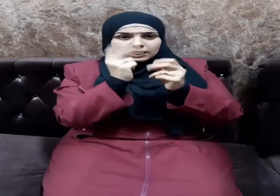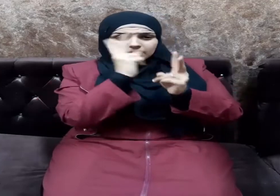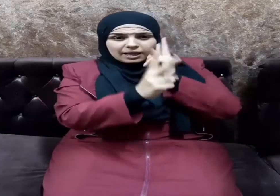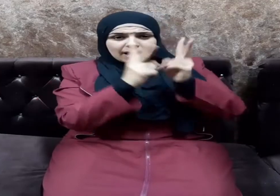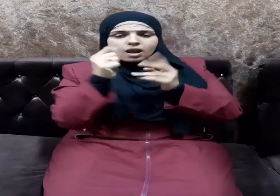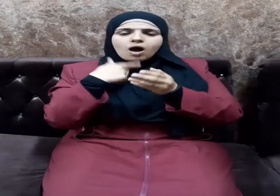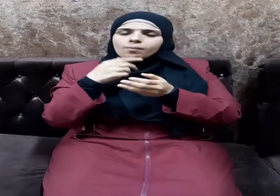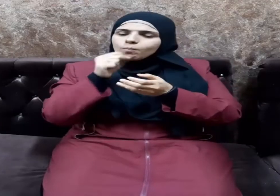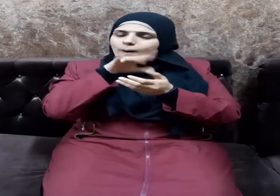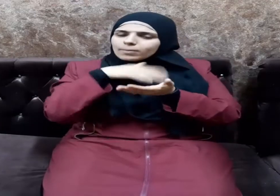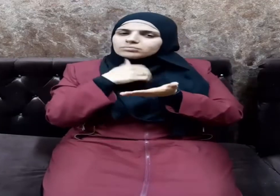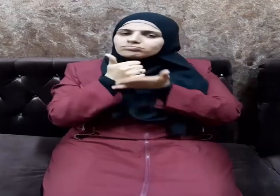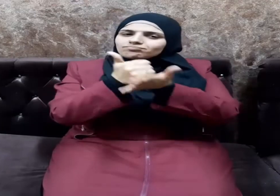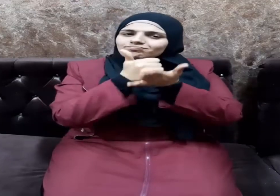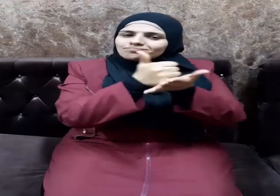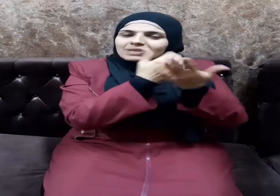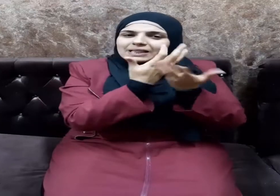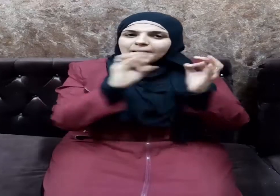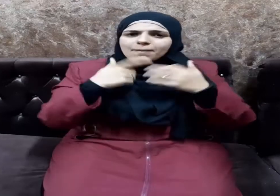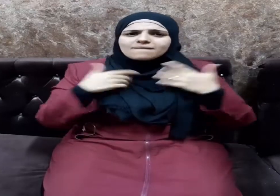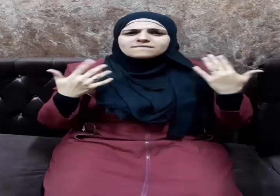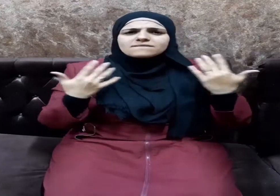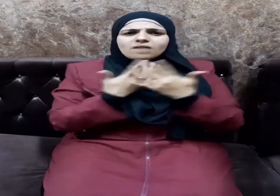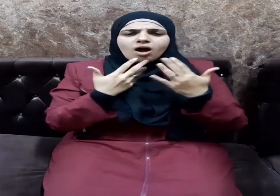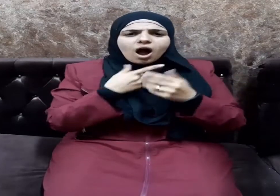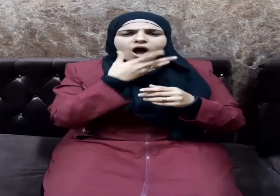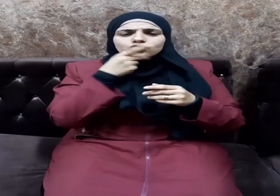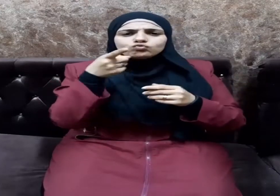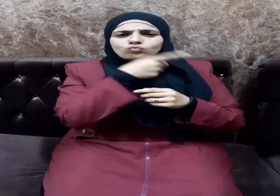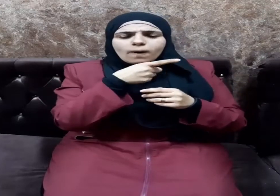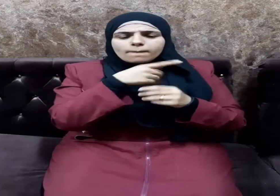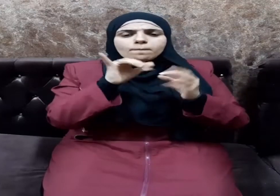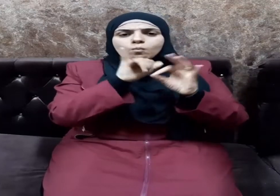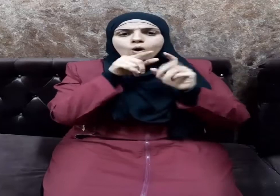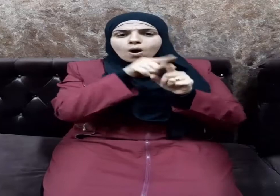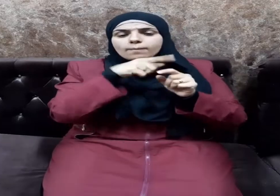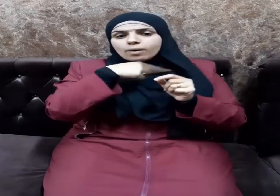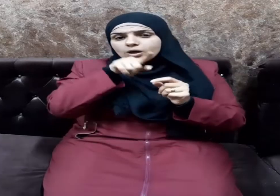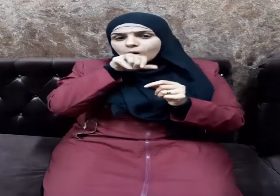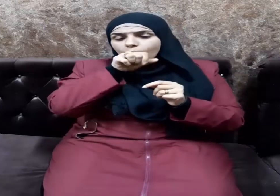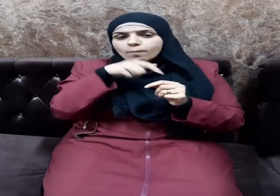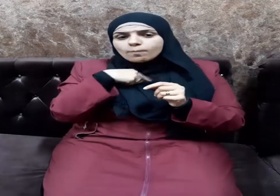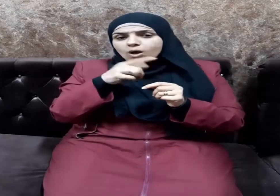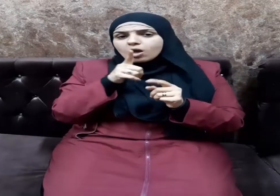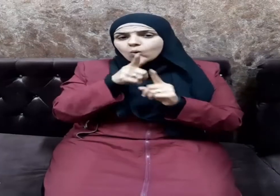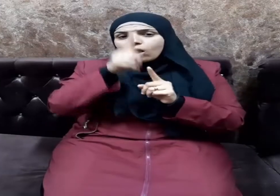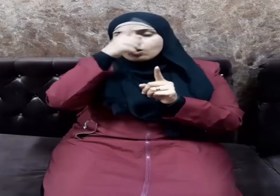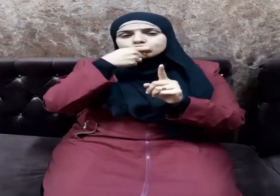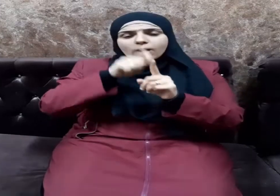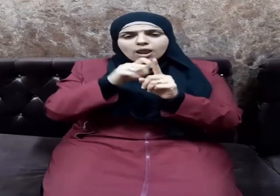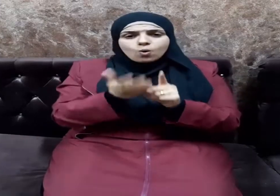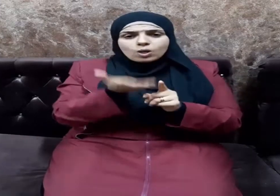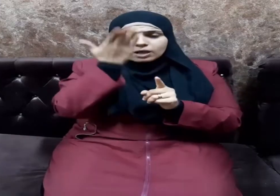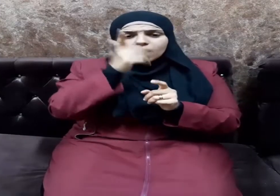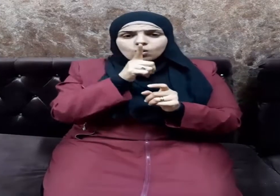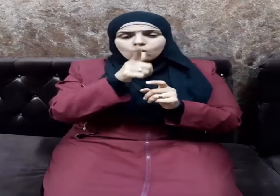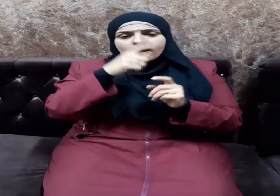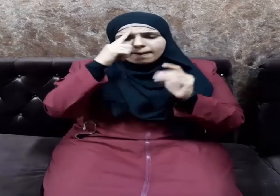وحوائجهم ويصفح عن مخطئهم يقول الحق سبحانه وتعالى فبما